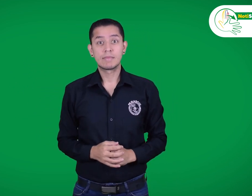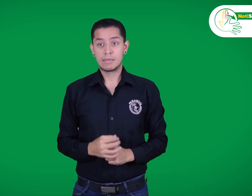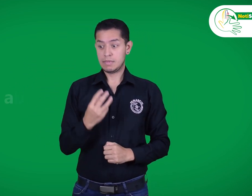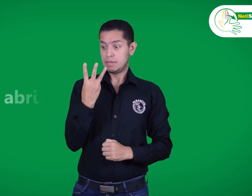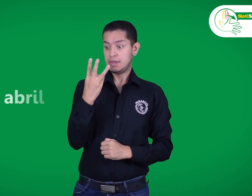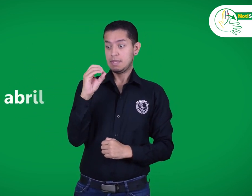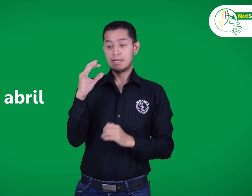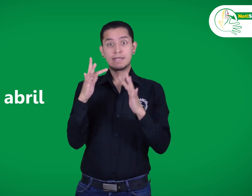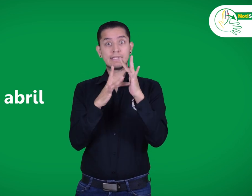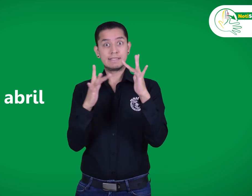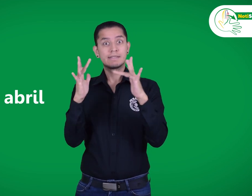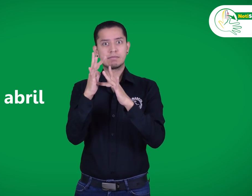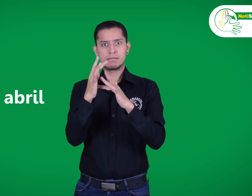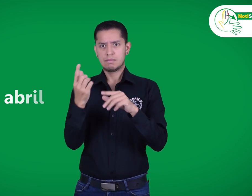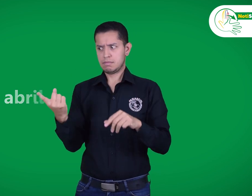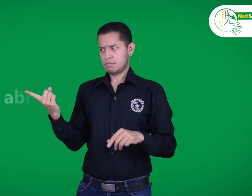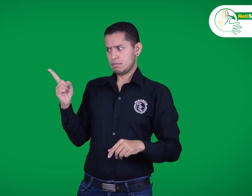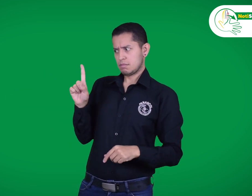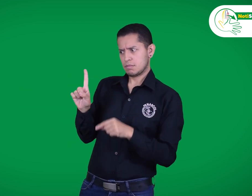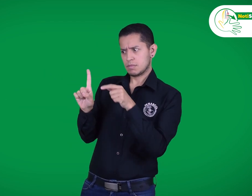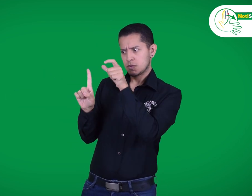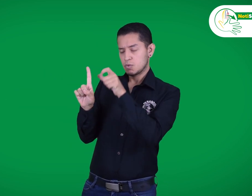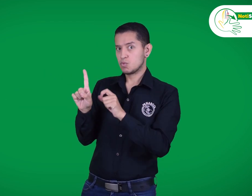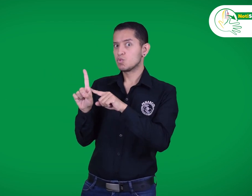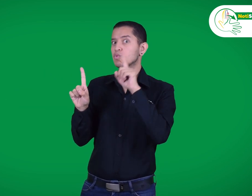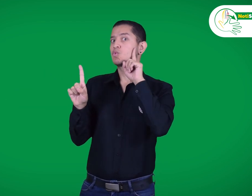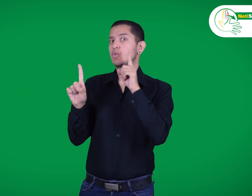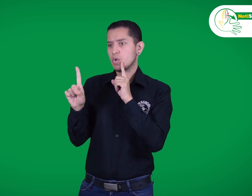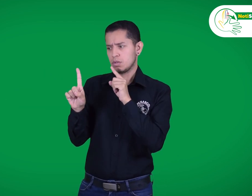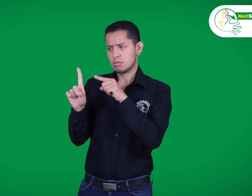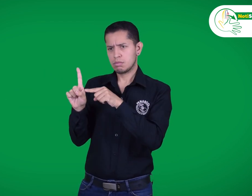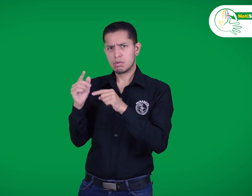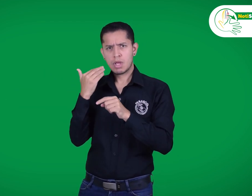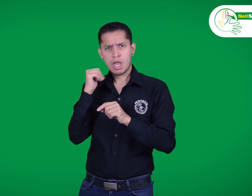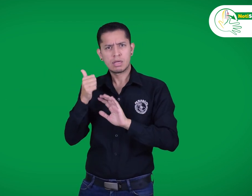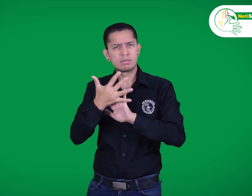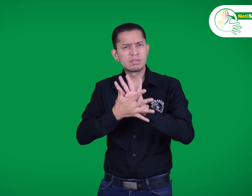El 30 de abril nos visitó una mujer sorda brasileña llamada Bianca Pontín.